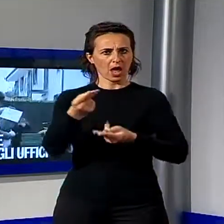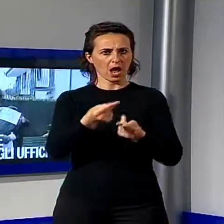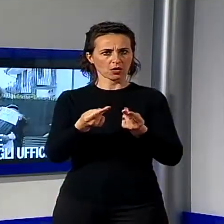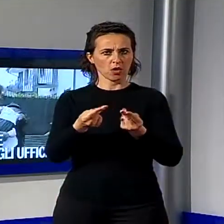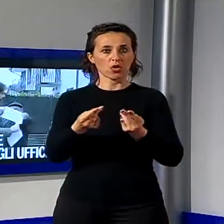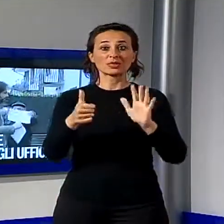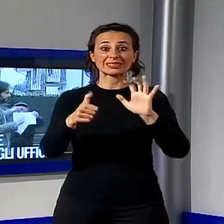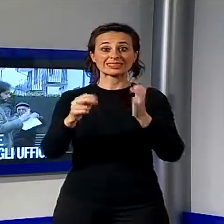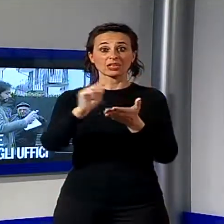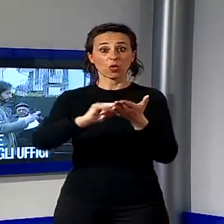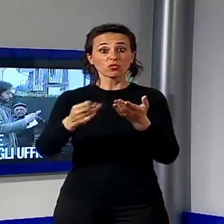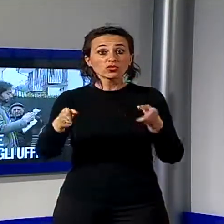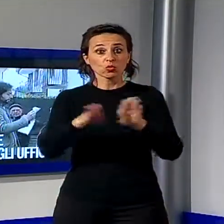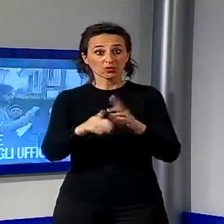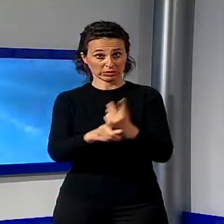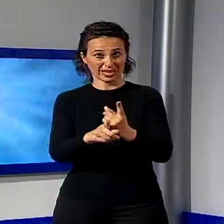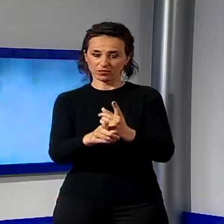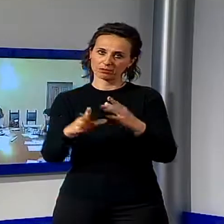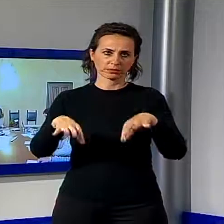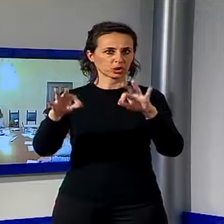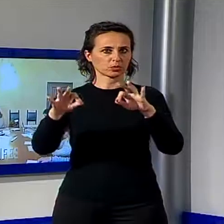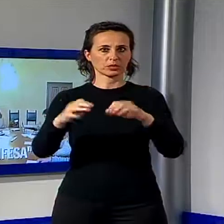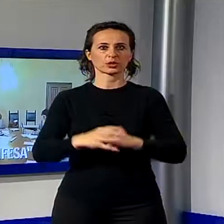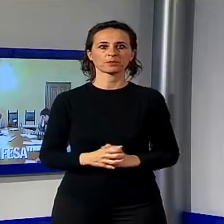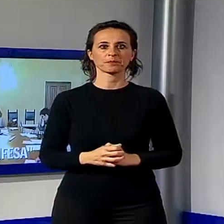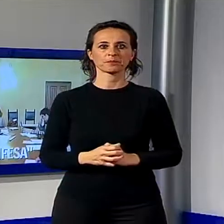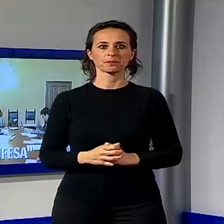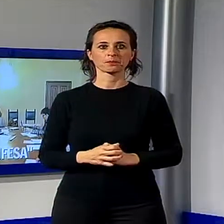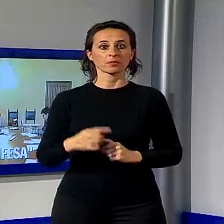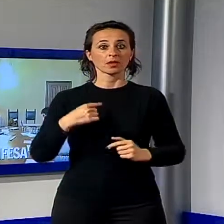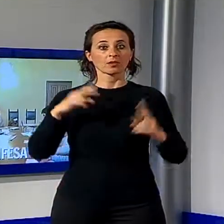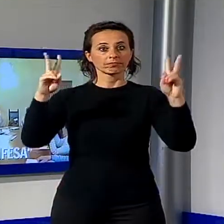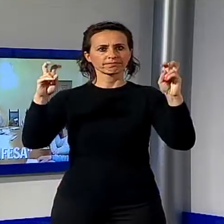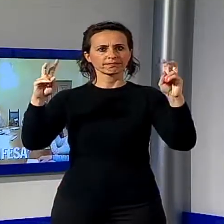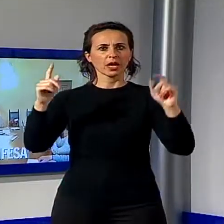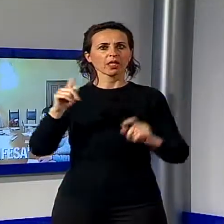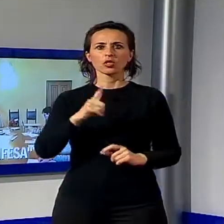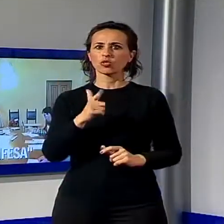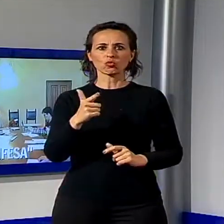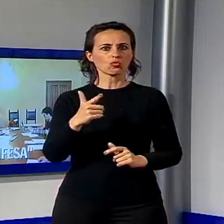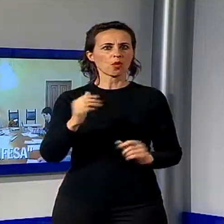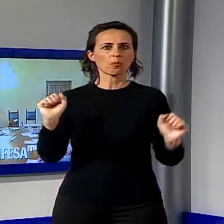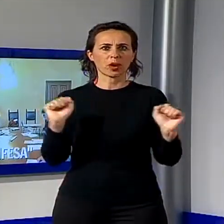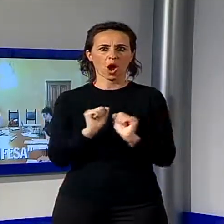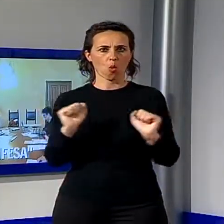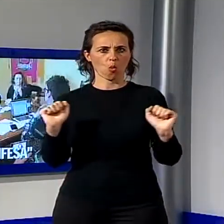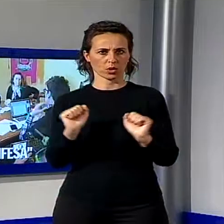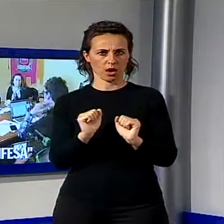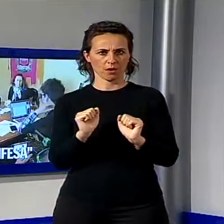60 uffici in Toscana. Non ho paura, corso di autodifesa per tutte le donne, da mercoledì